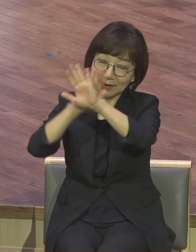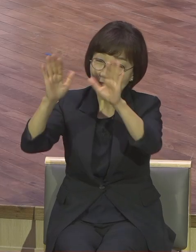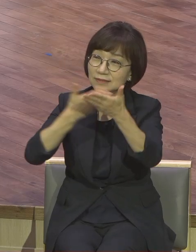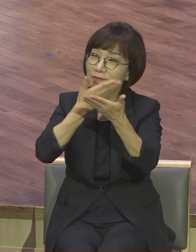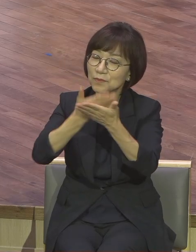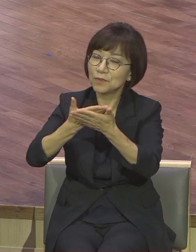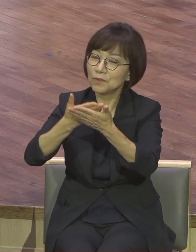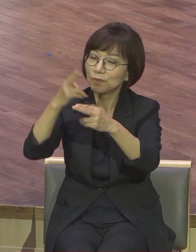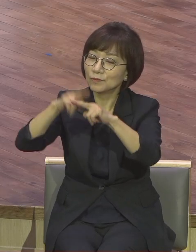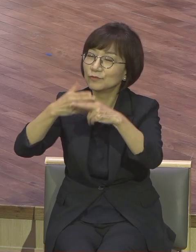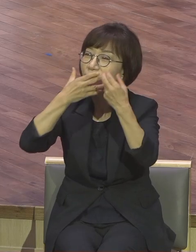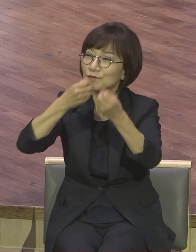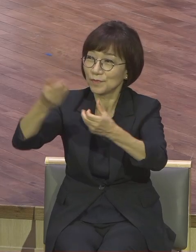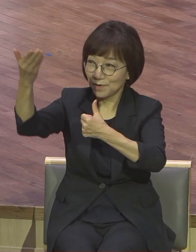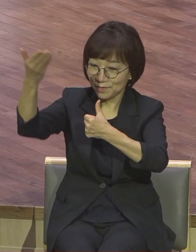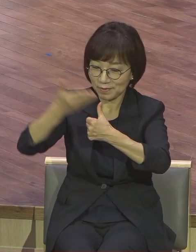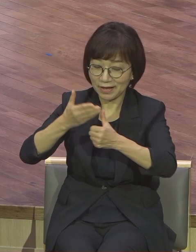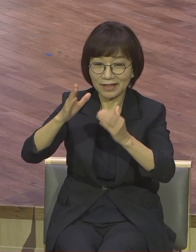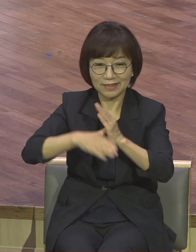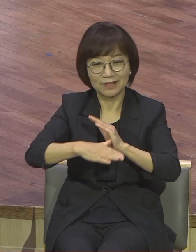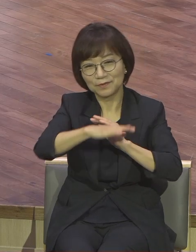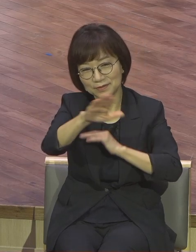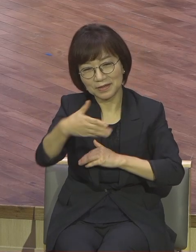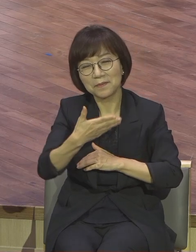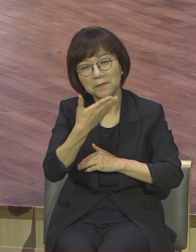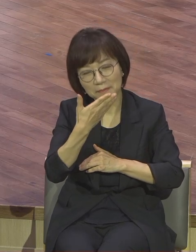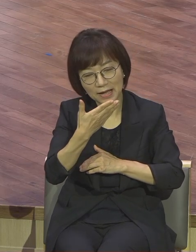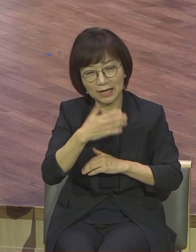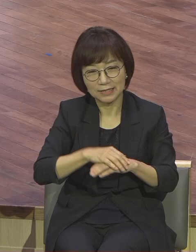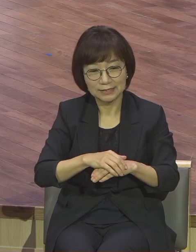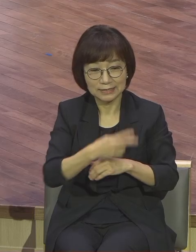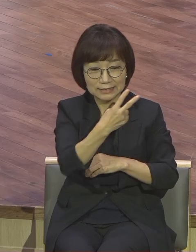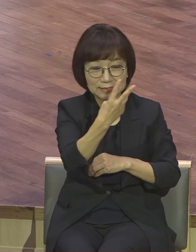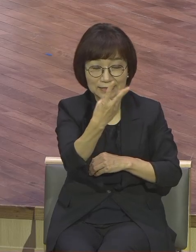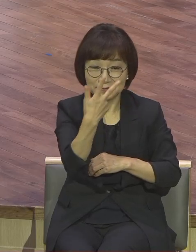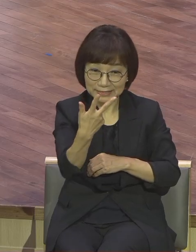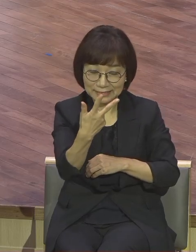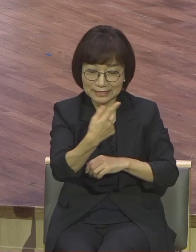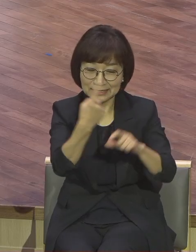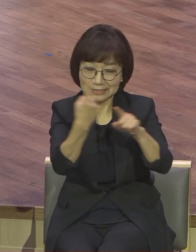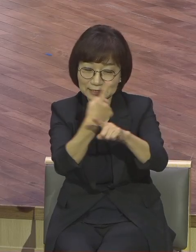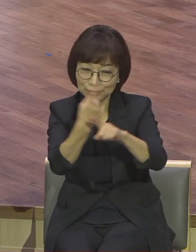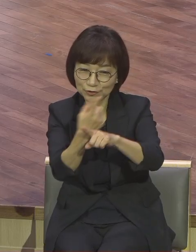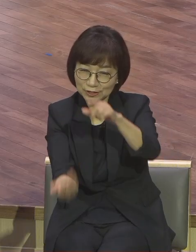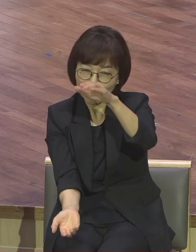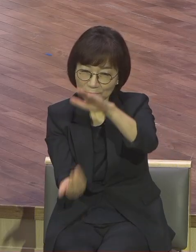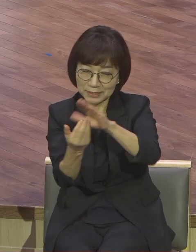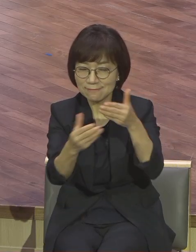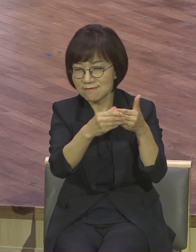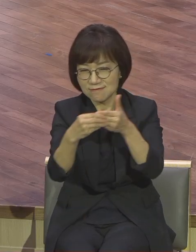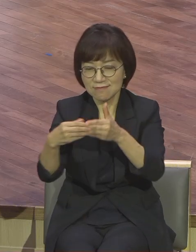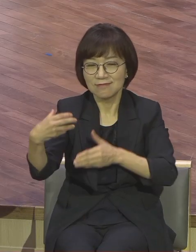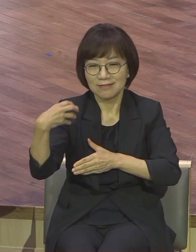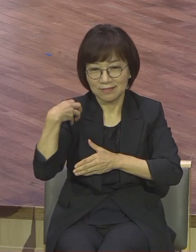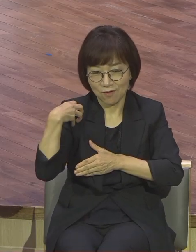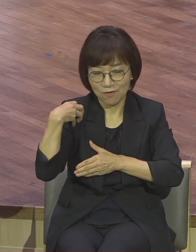예원계 모든 성도들 이제부터 2, 7, 7, 2 서미스의 리더로 설 수 있도록 하나님이여 나를 영적